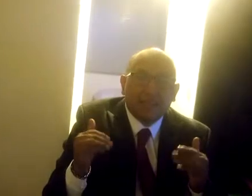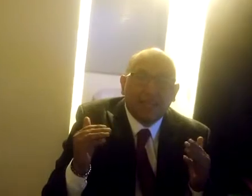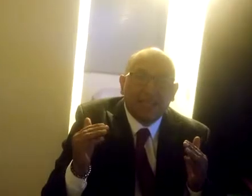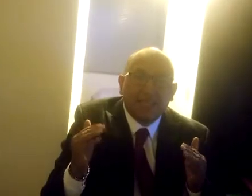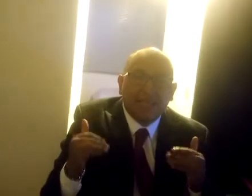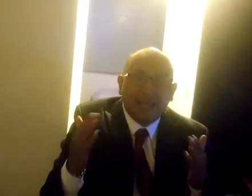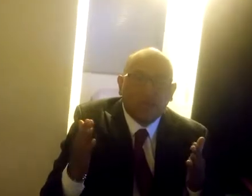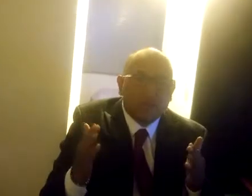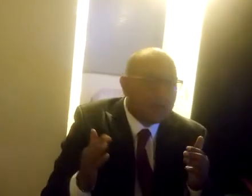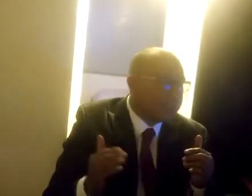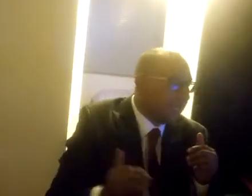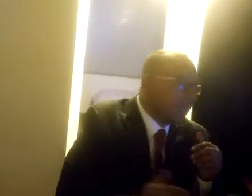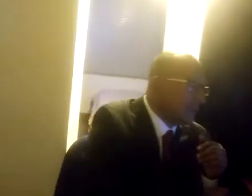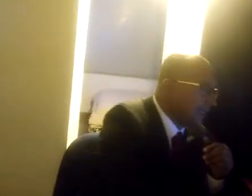comenzar a regir años más adelante.